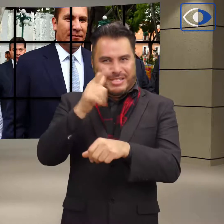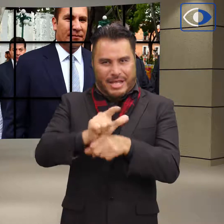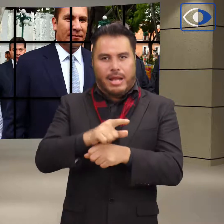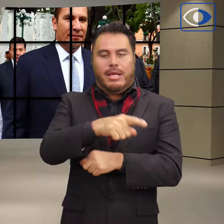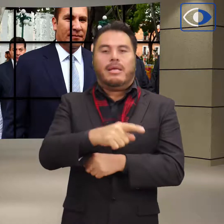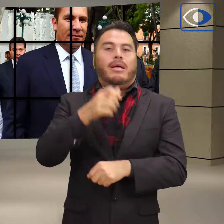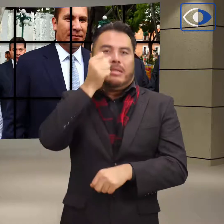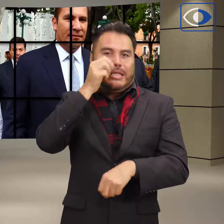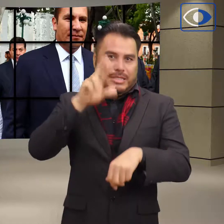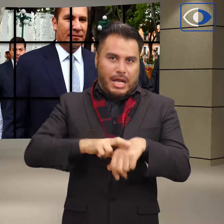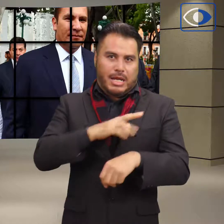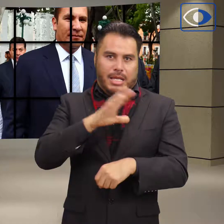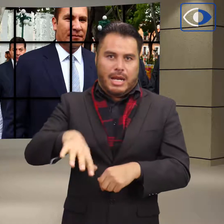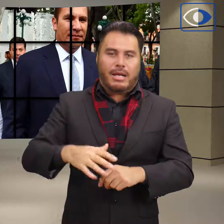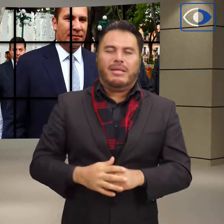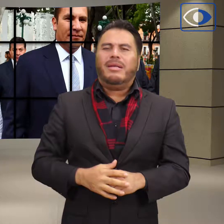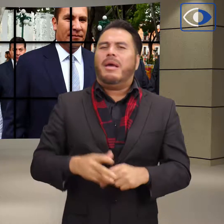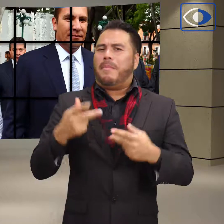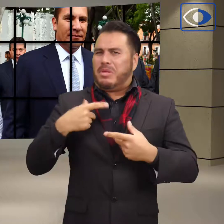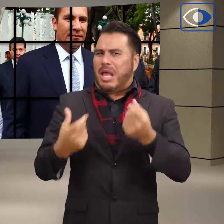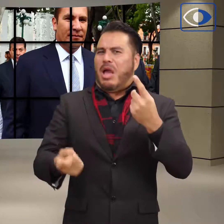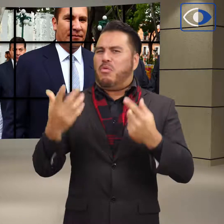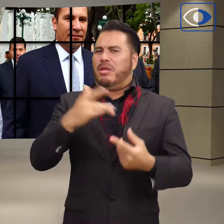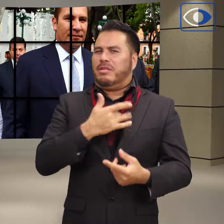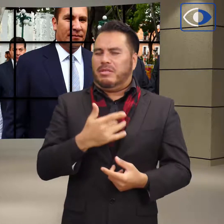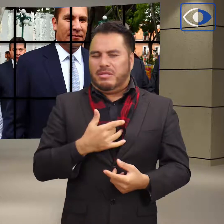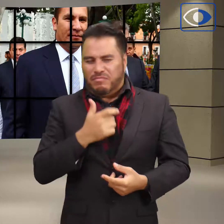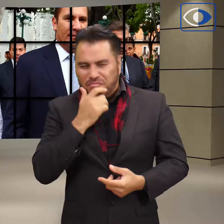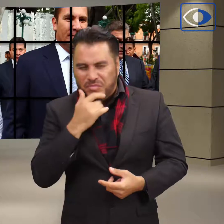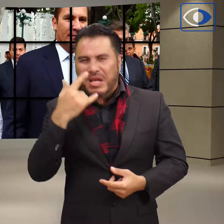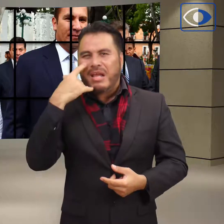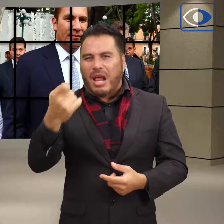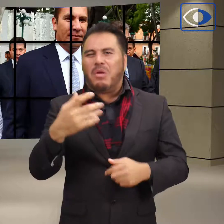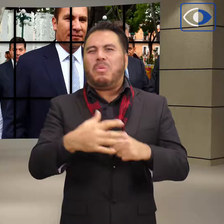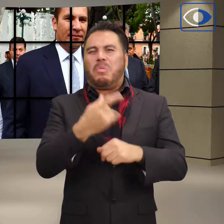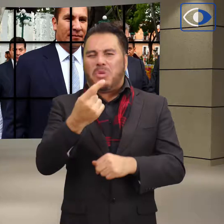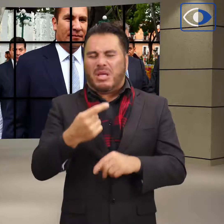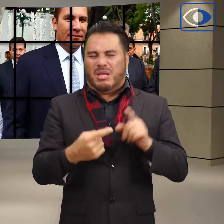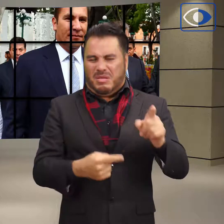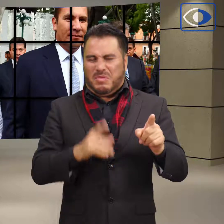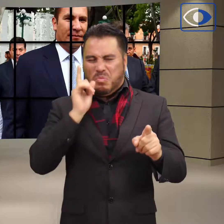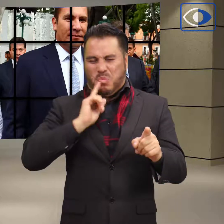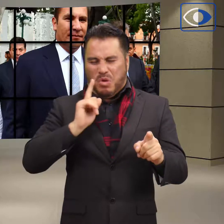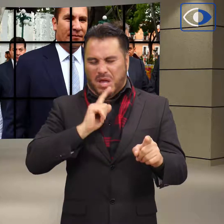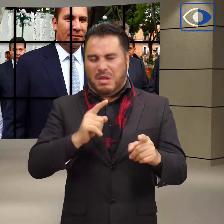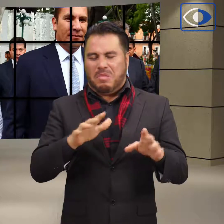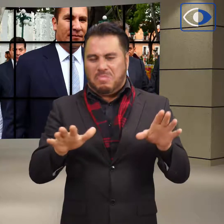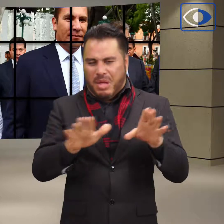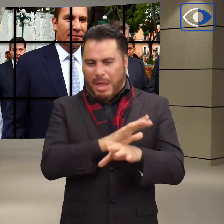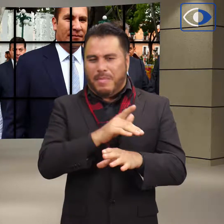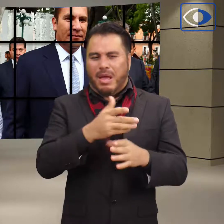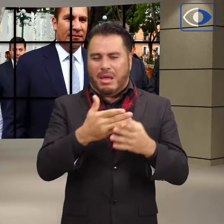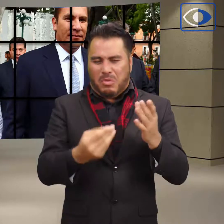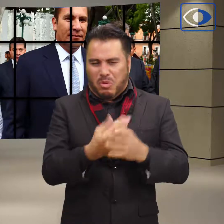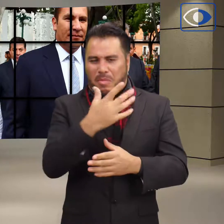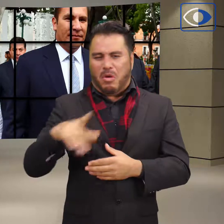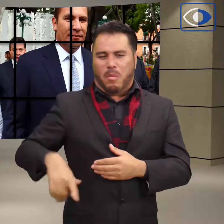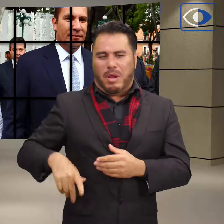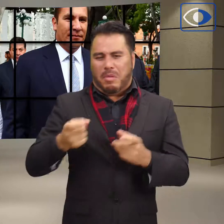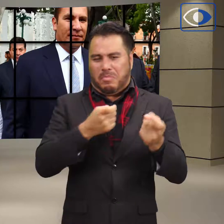hecho que fue visto por opositores como una movida del exgobernador Rafael Moreno Valle de perpetuarse en el poder a través de su